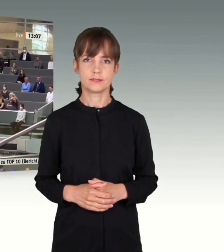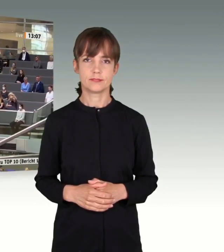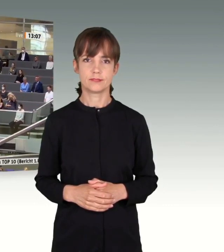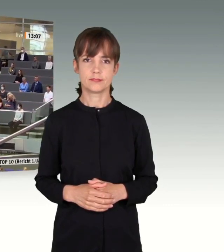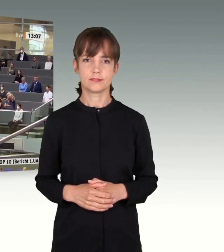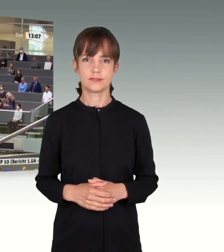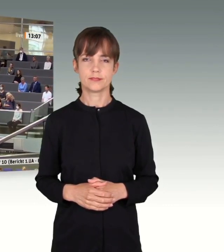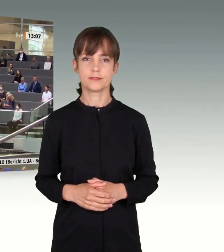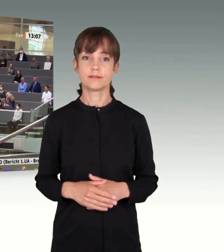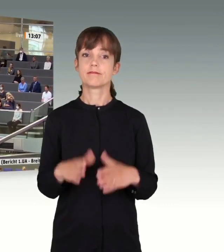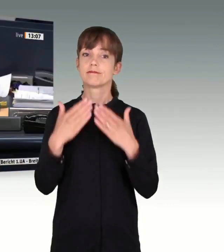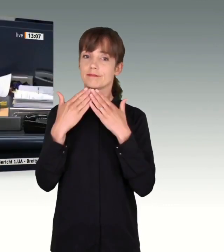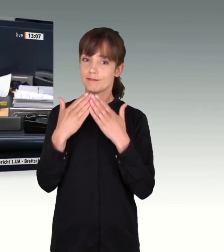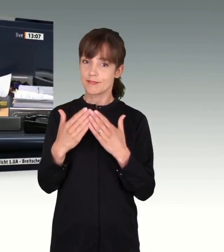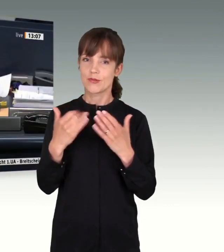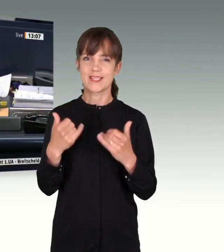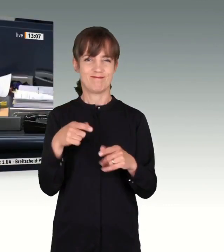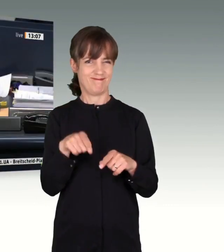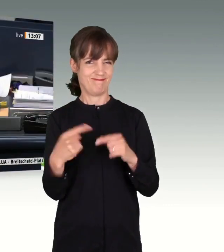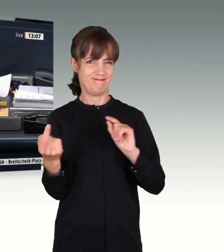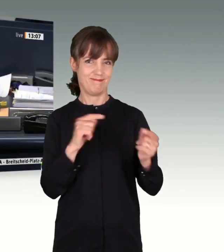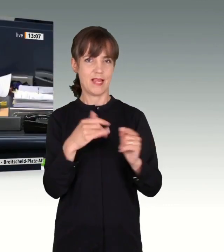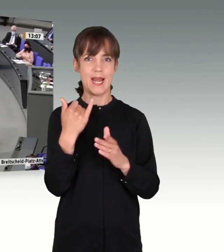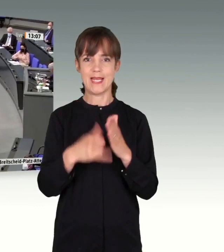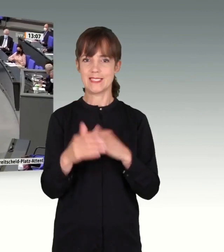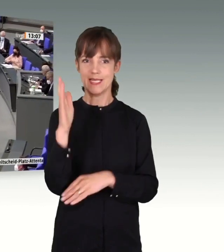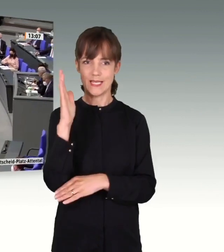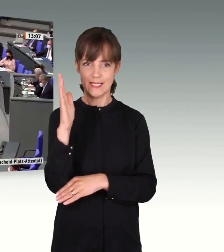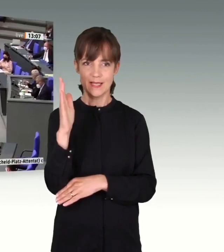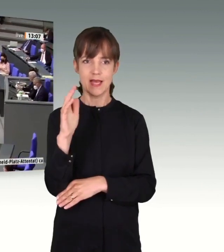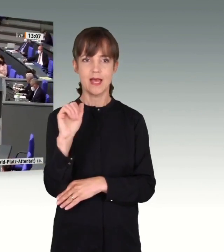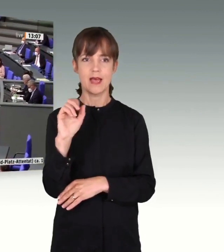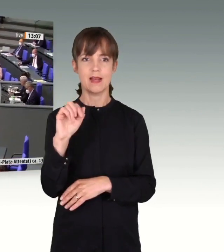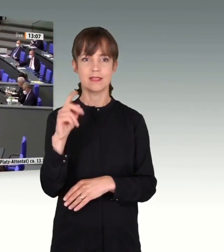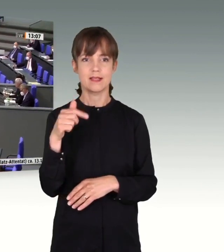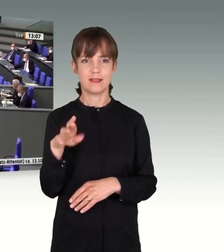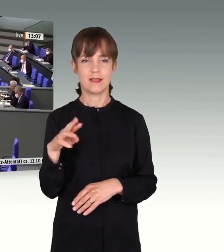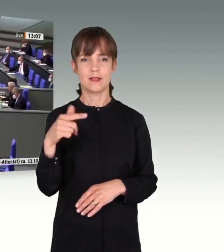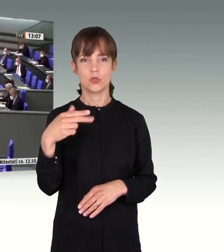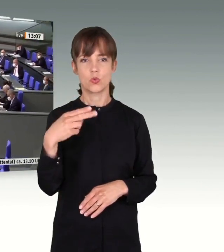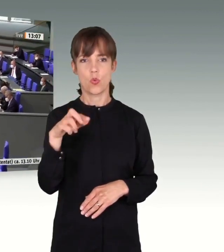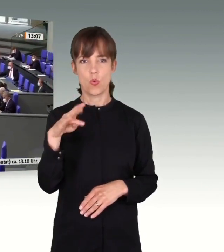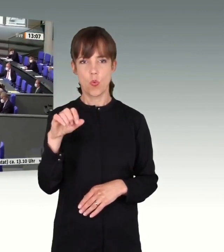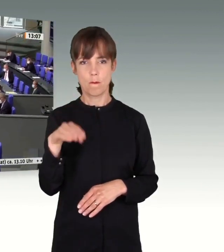Ich danke Ihnen. Der letzte Redner in dieser Debatte ist Alexander Drohm für die CDU-CSU-Fraktion.